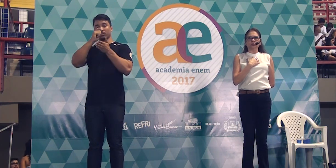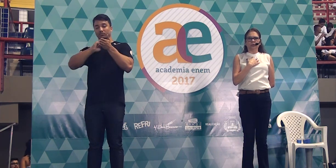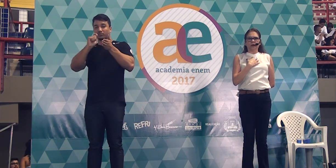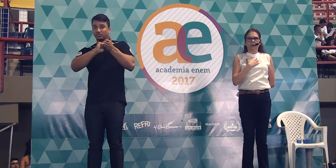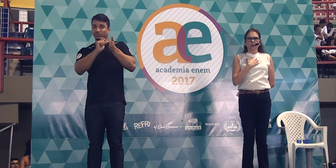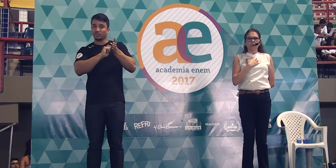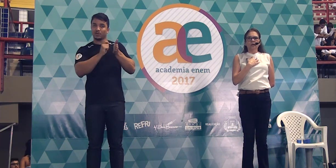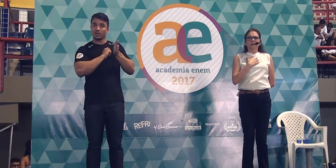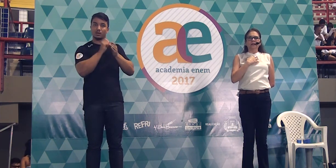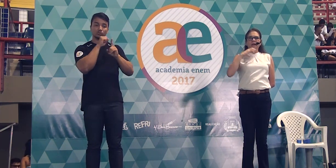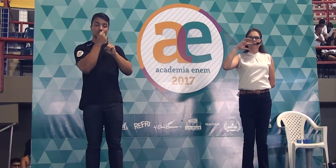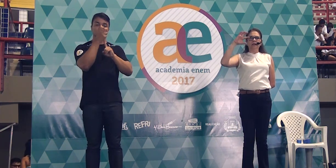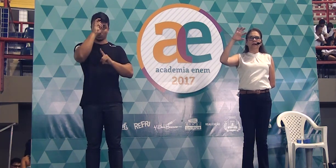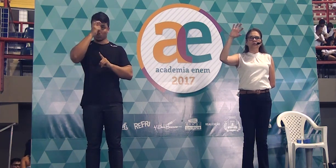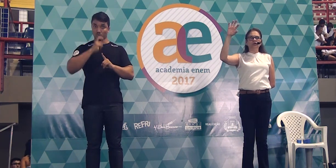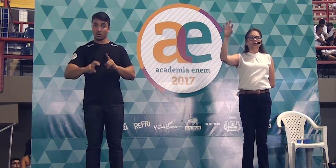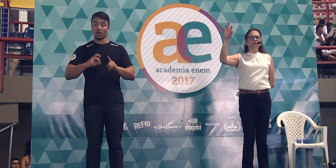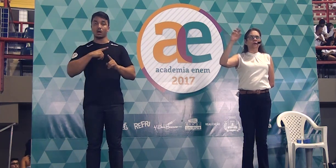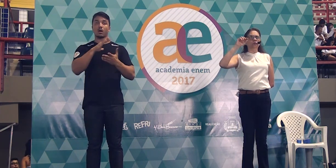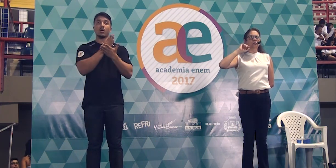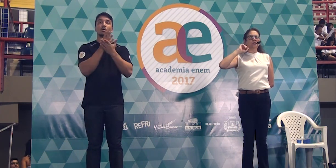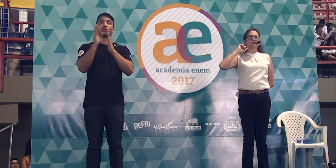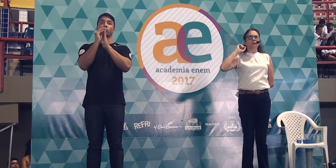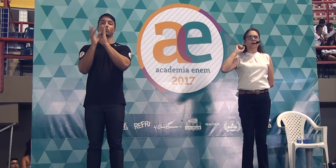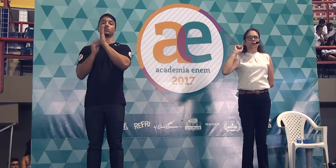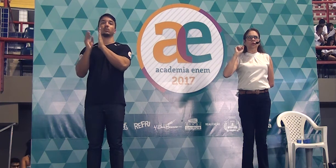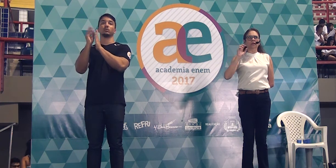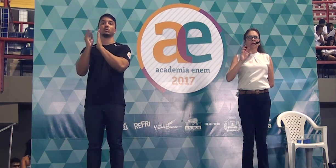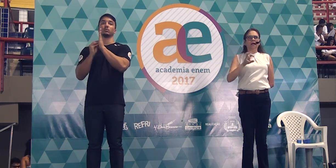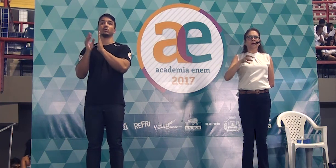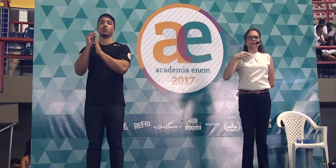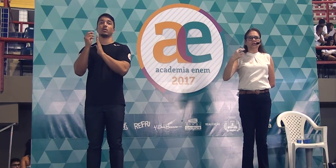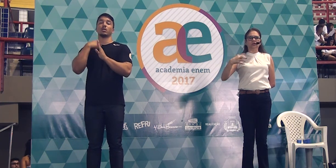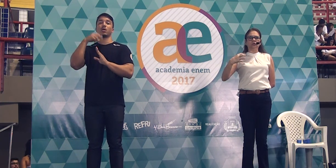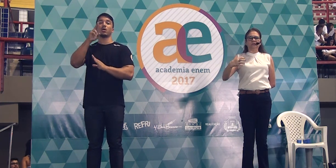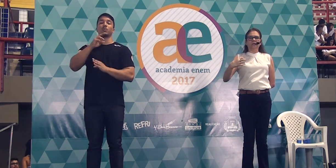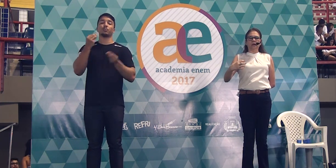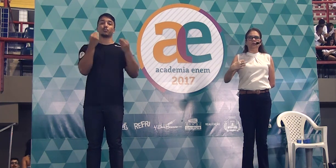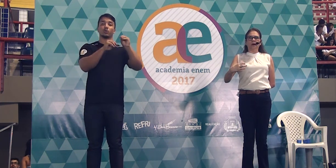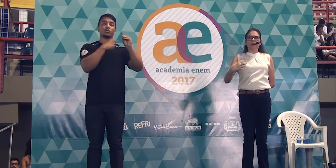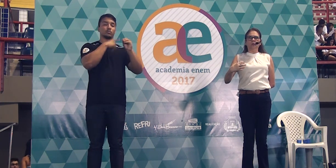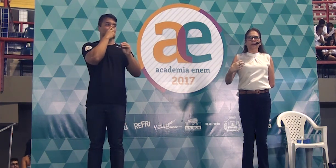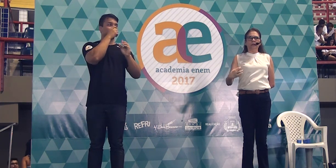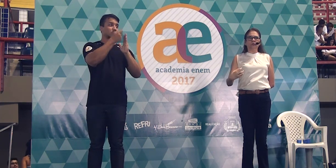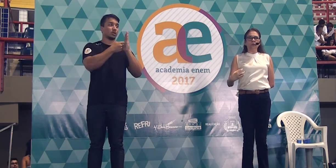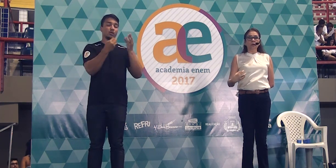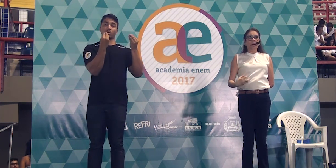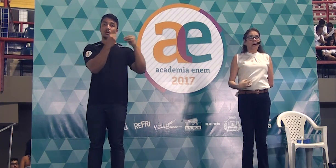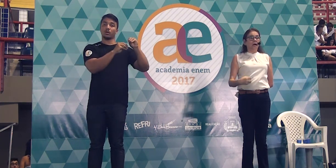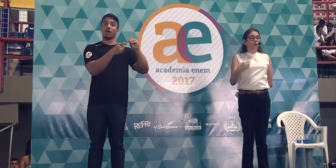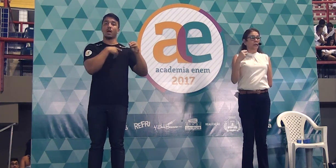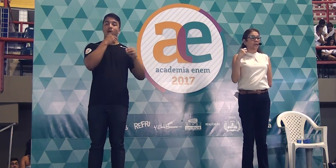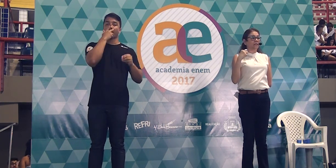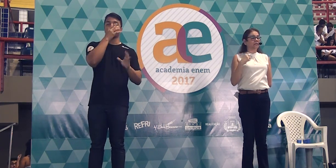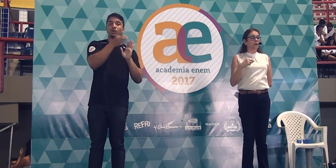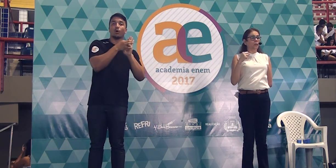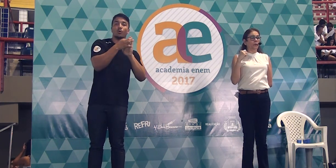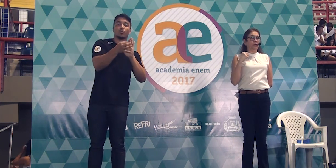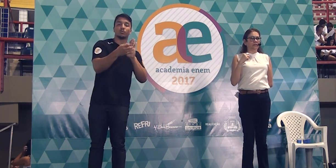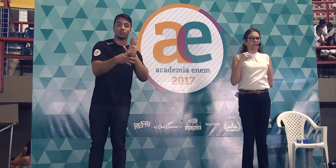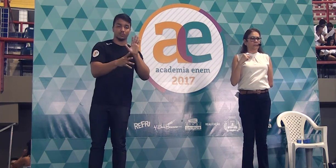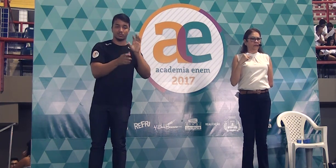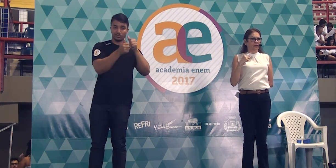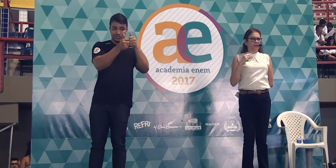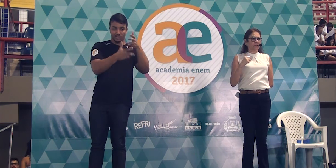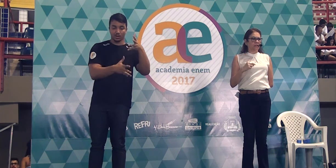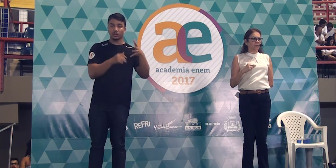sociocultural determinados conteúdos. Teve um aluno que lá na discussão, no argumento, argumentação